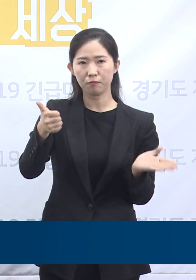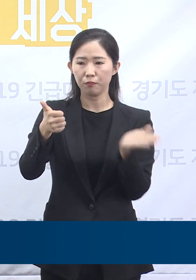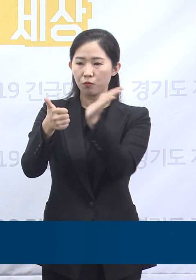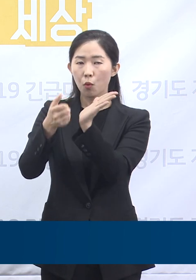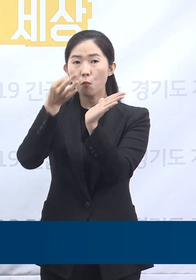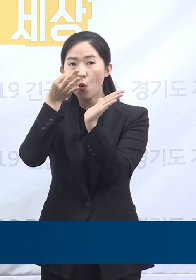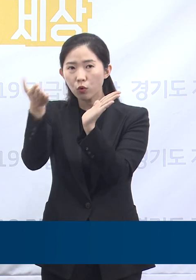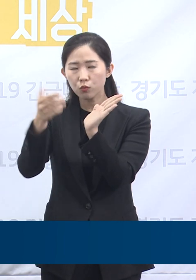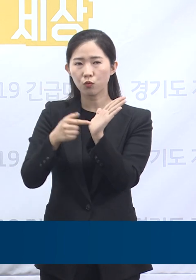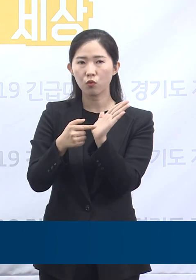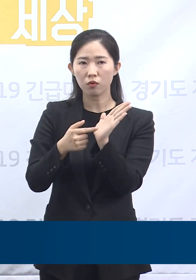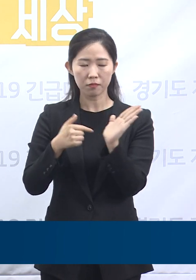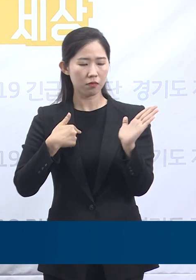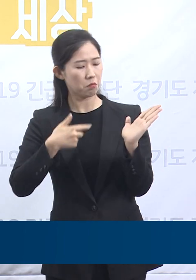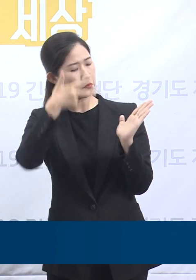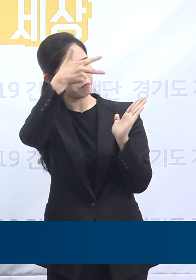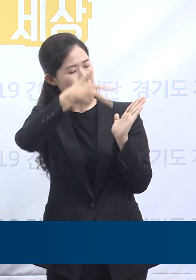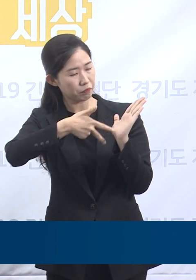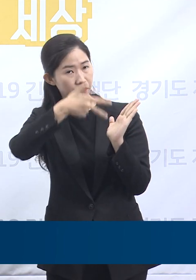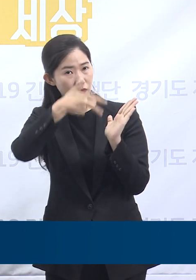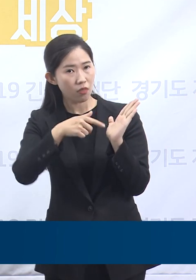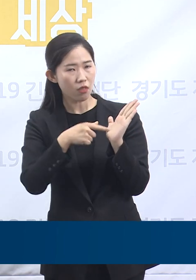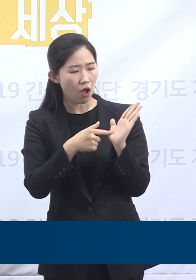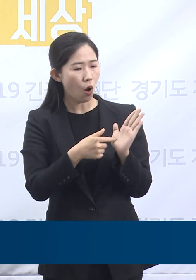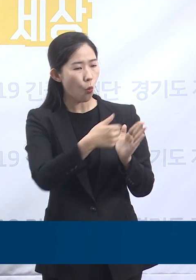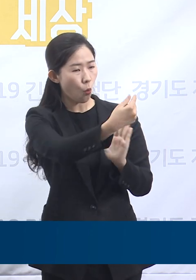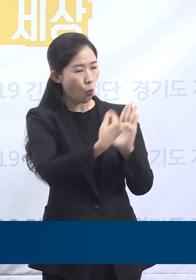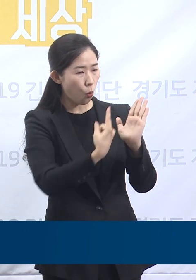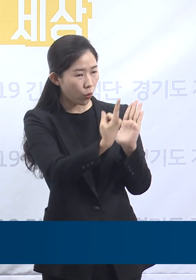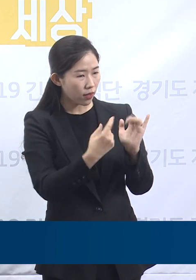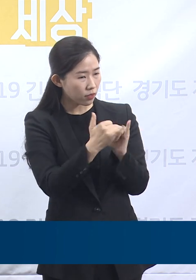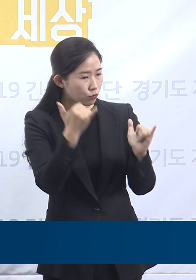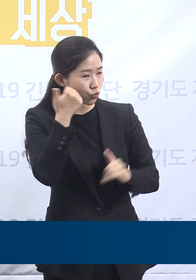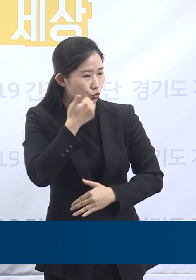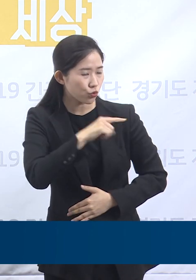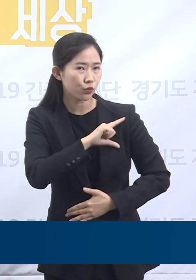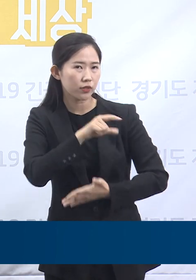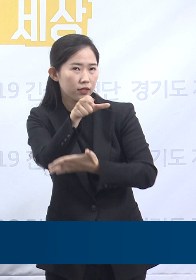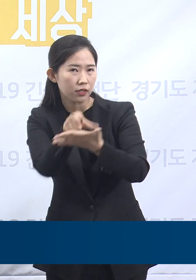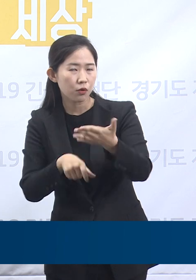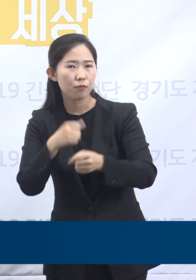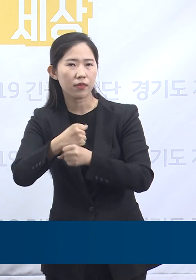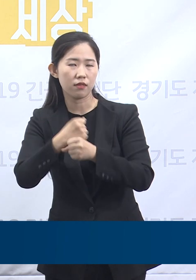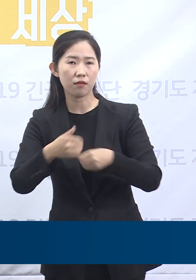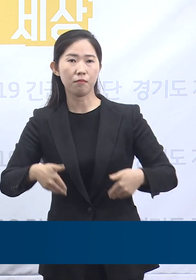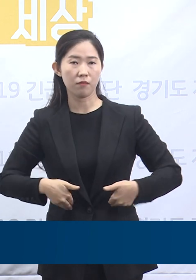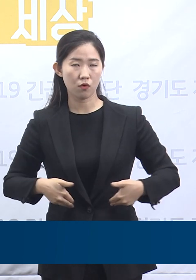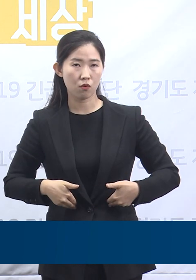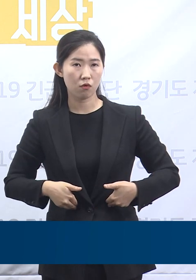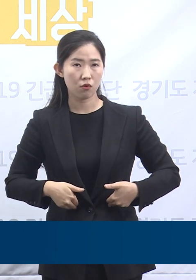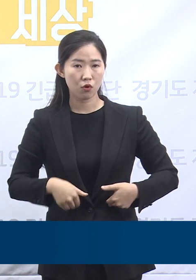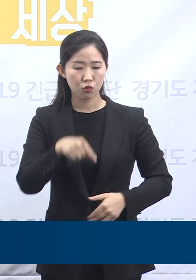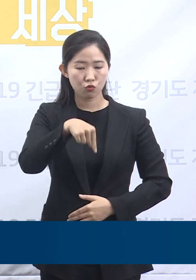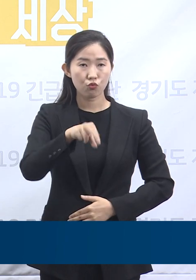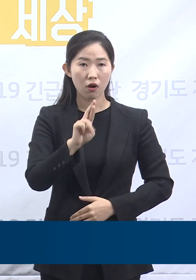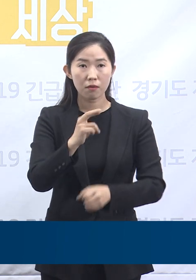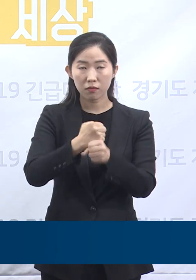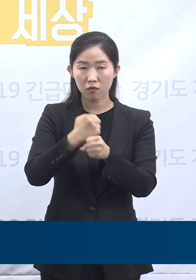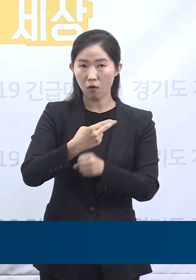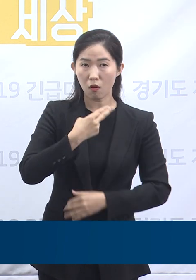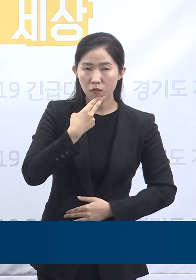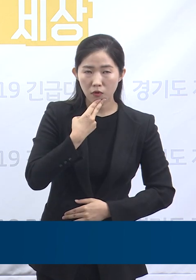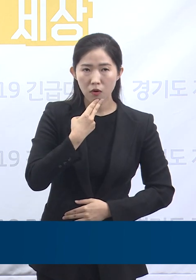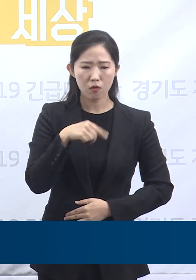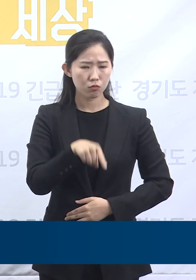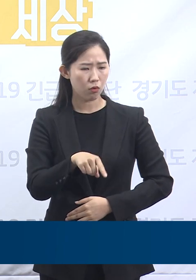QR코드를 스캔해 이용자 방문기록을 생성해야 하며 QR코드를 도입하지 않거나 허위 작성 또는 부실하게